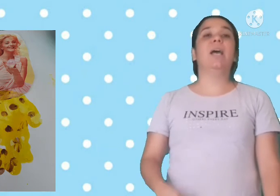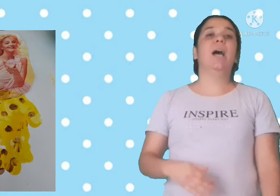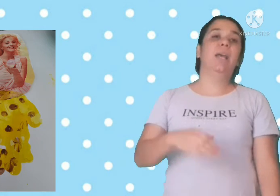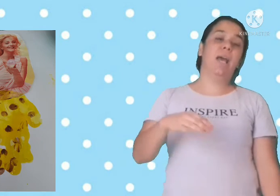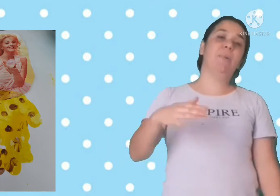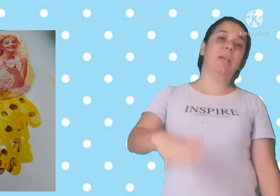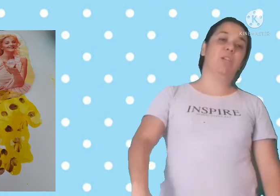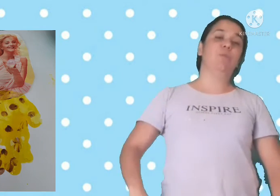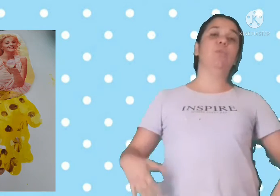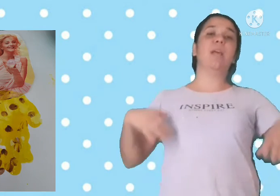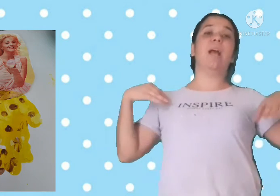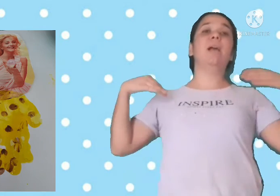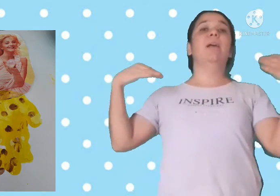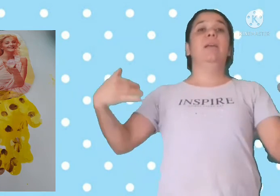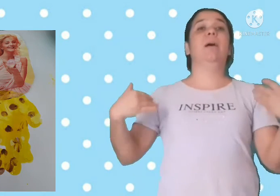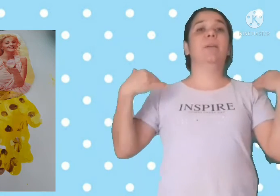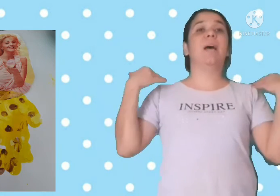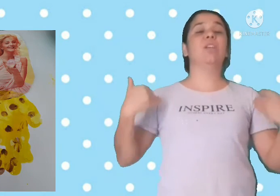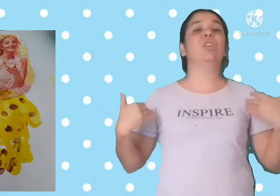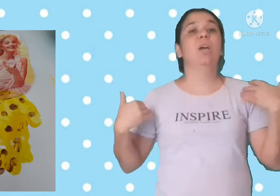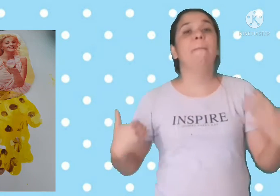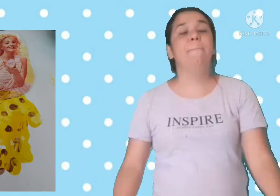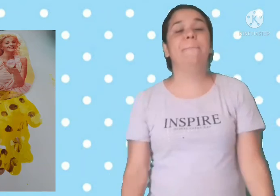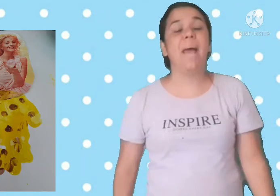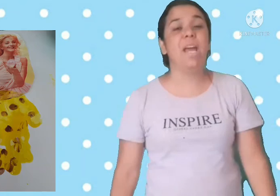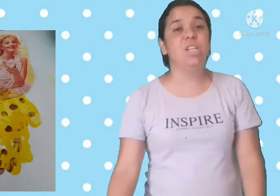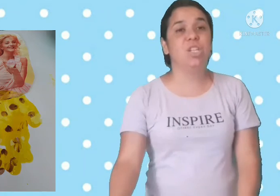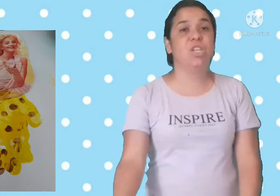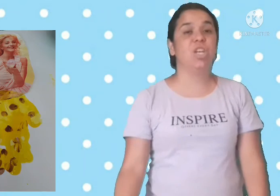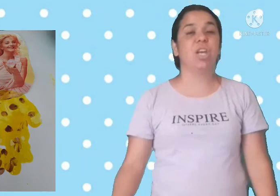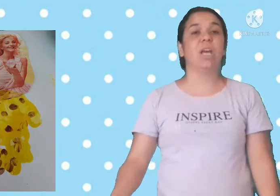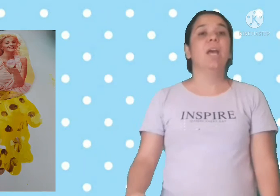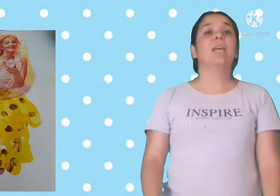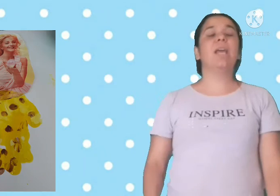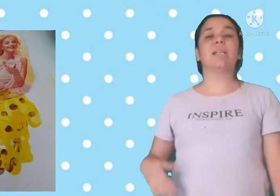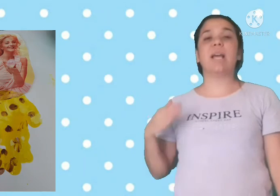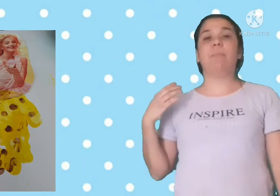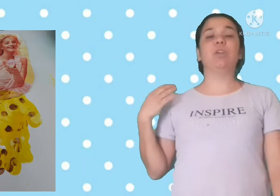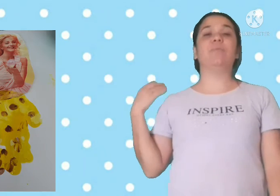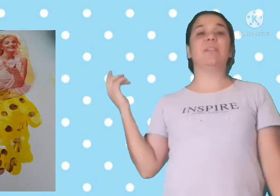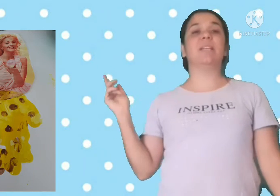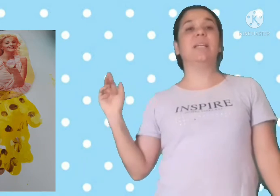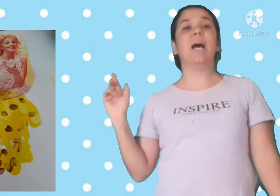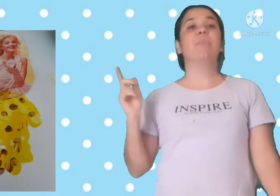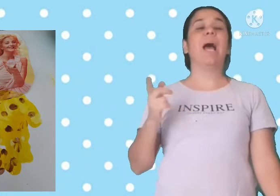Iara é metade mulher e a metade peixe. Quem quiser pode fazer a